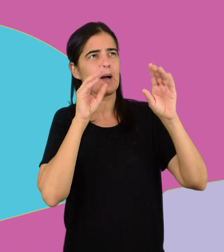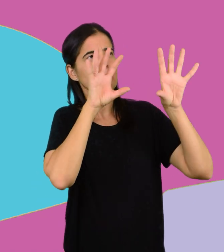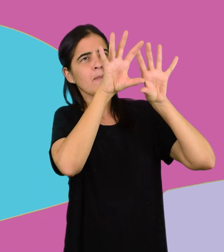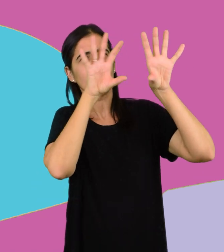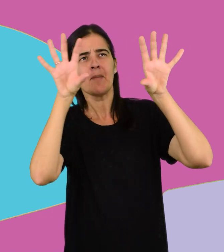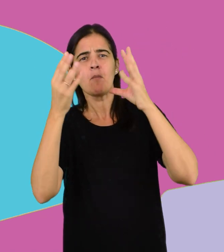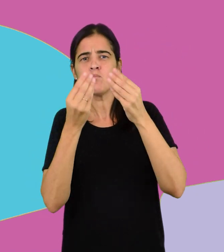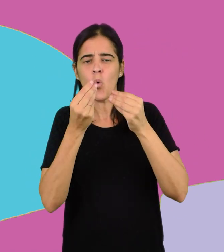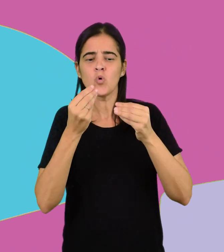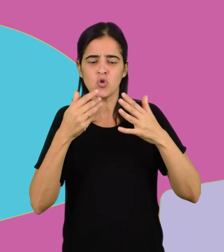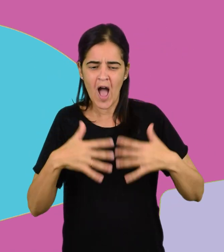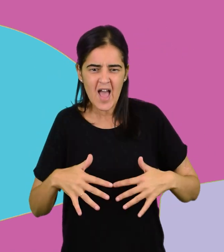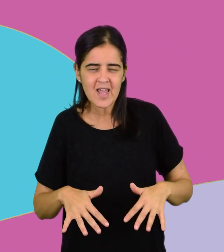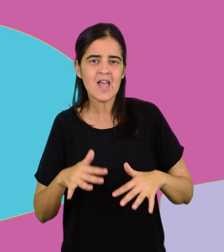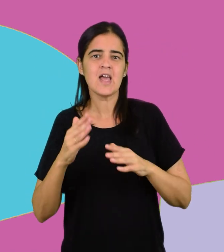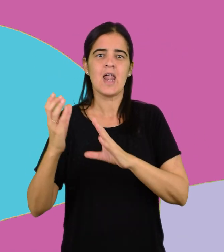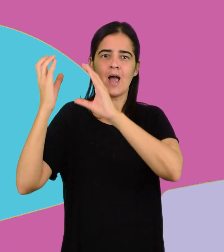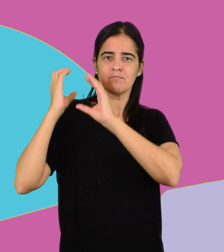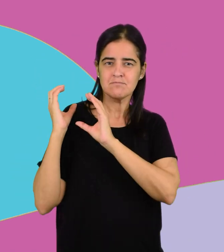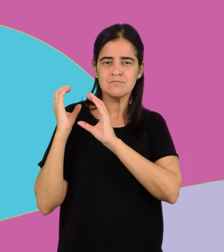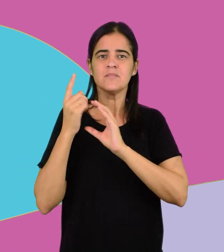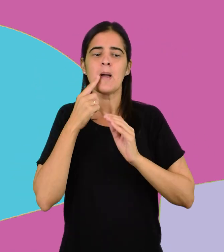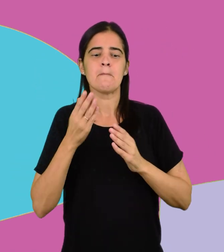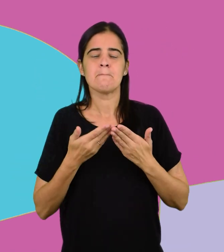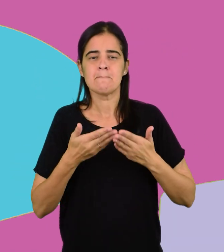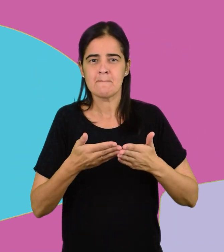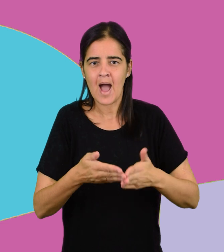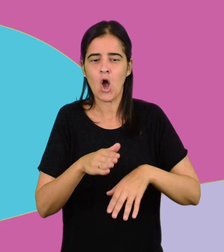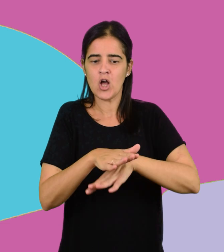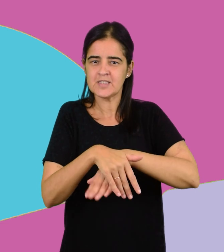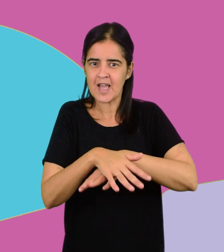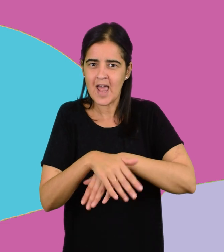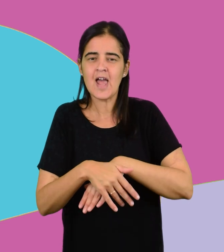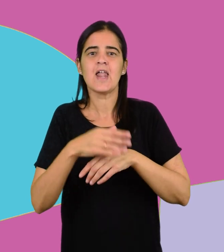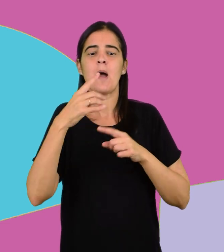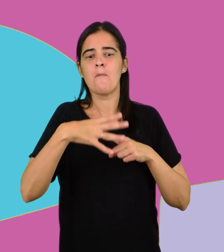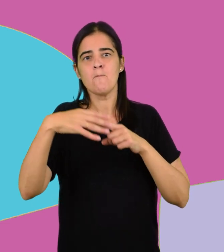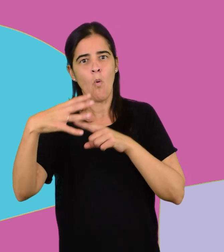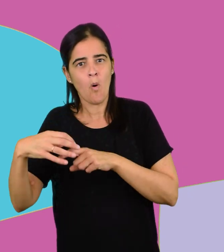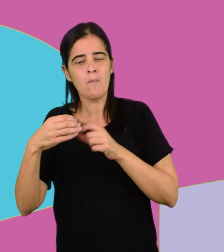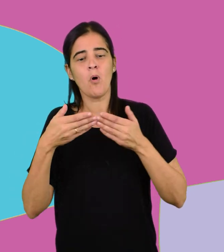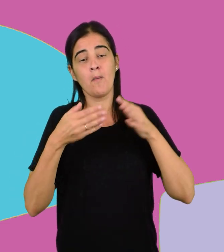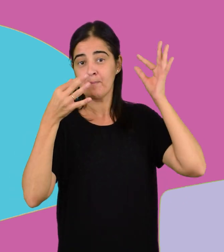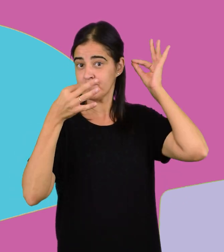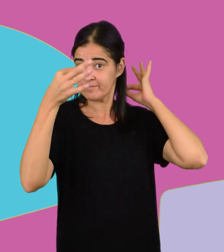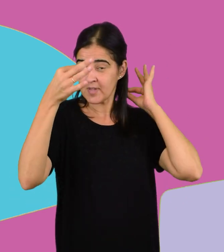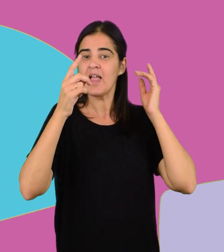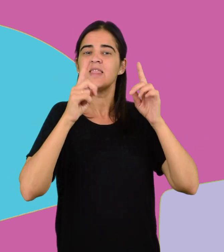Barcos, sirenas, pulpos, marineros. También tallaba maderas que conseguían la